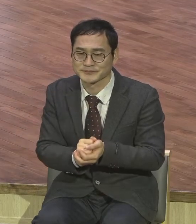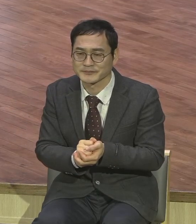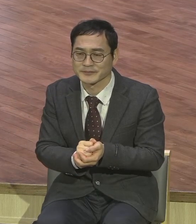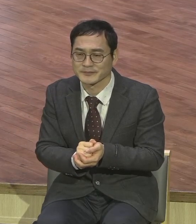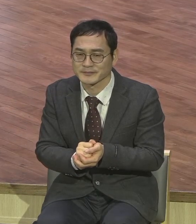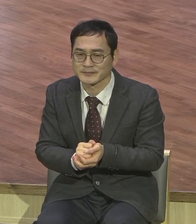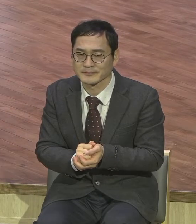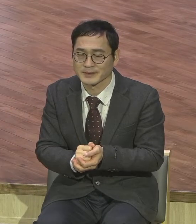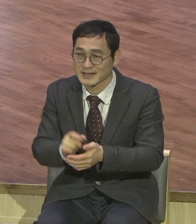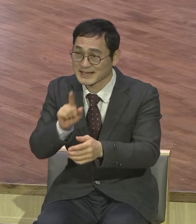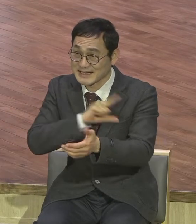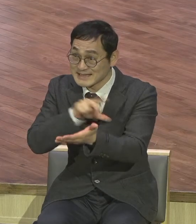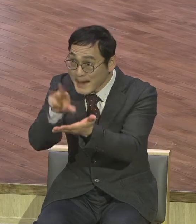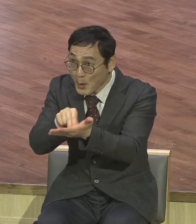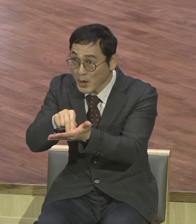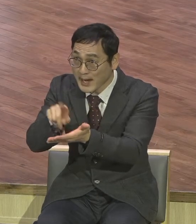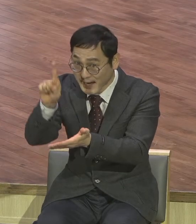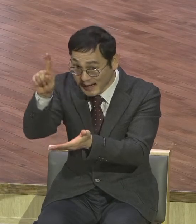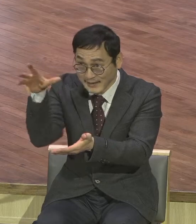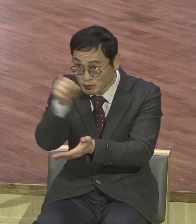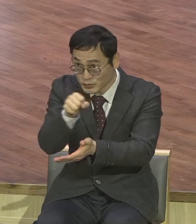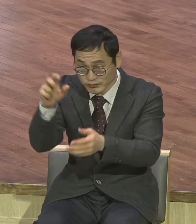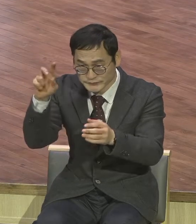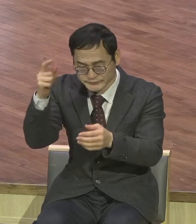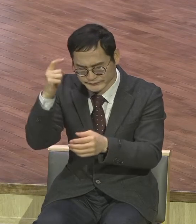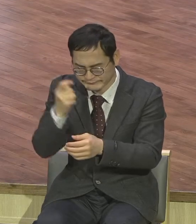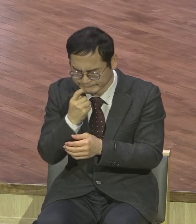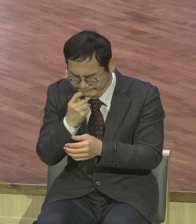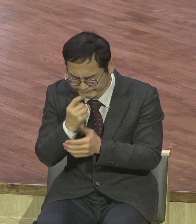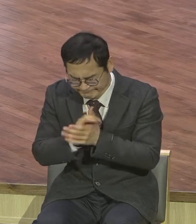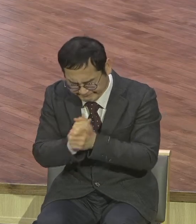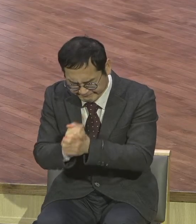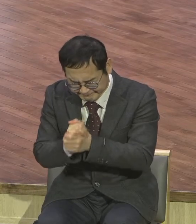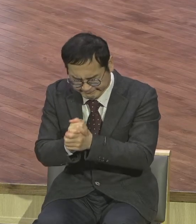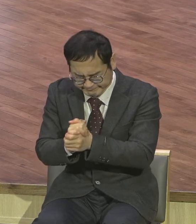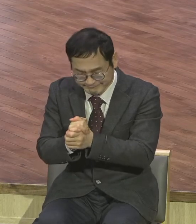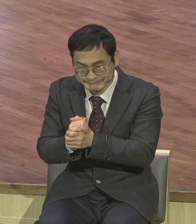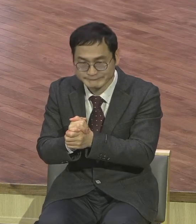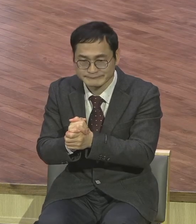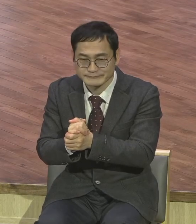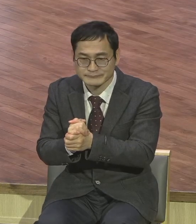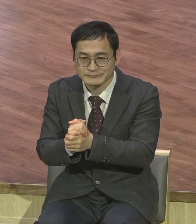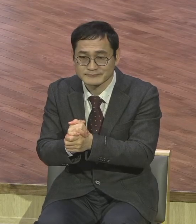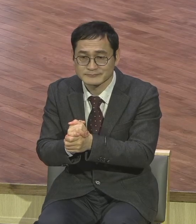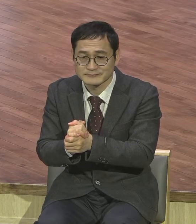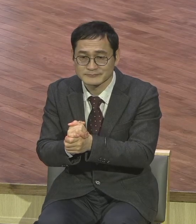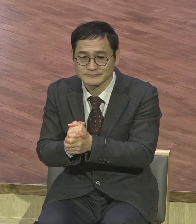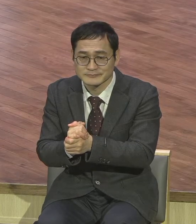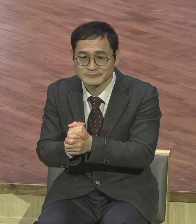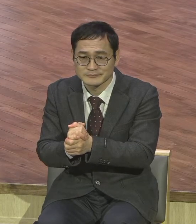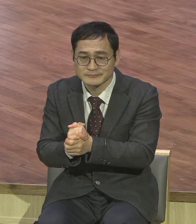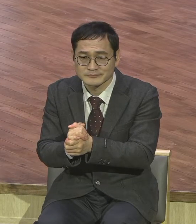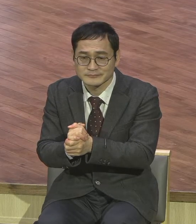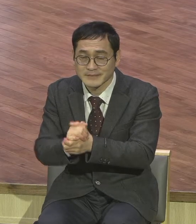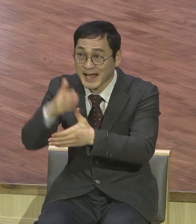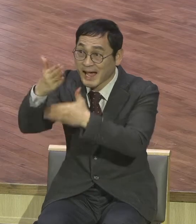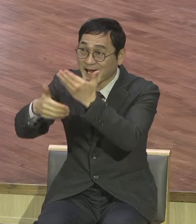끝까지 이 성령의 체질은요. 성령의 사람은요. 포기를 몰라요. 그게 특징입니다. 끝까지